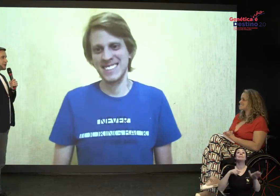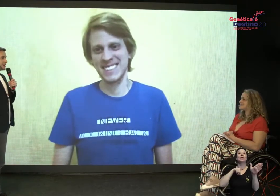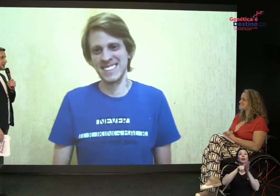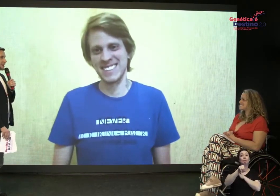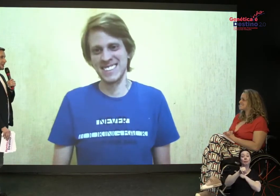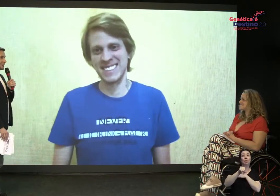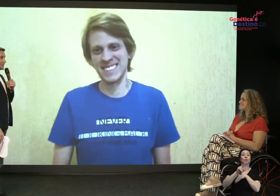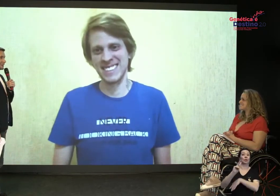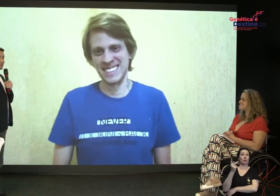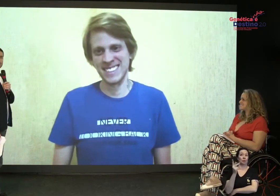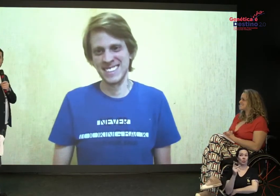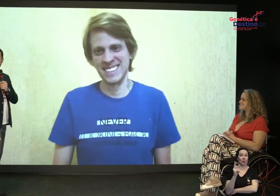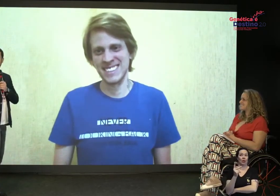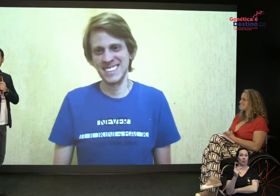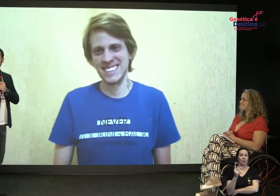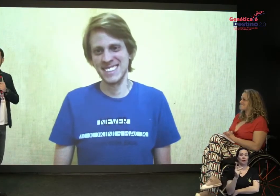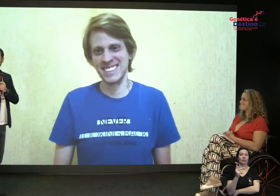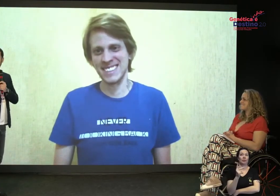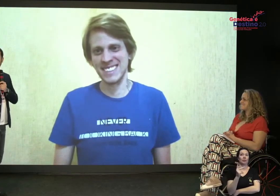para o Harry...